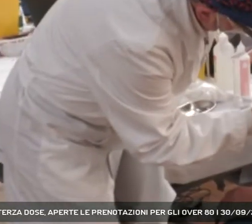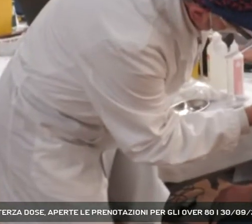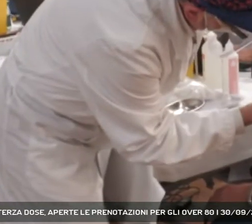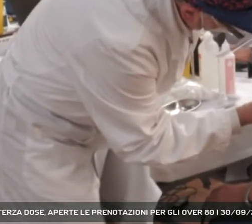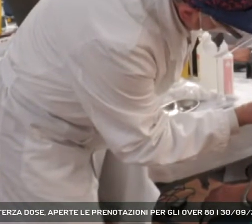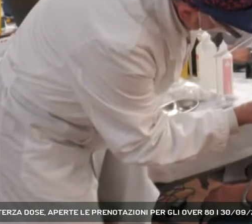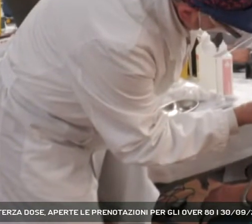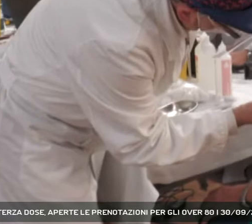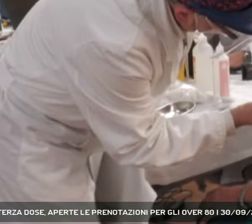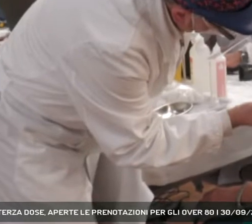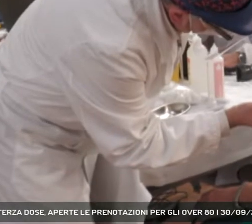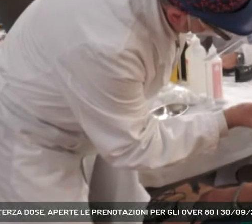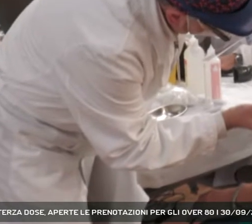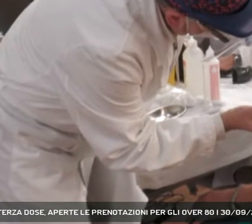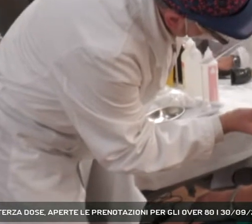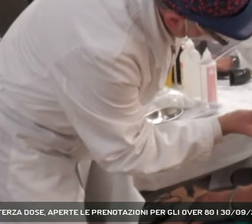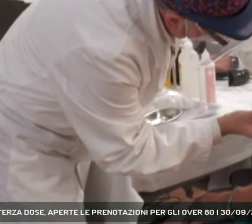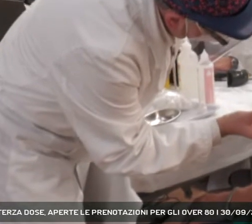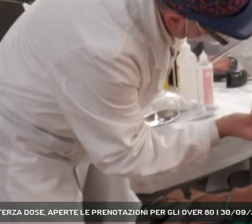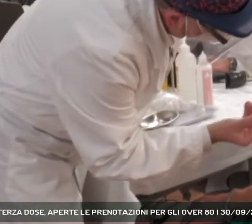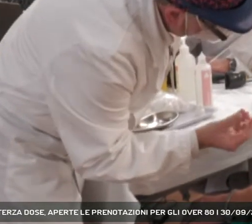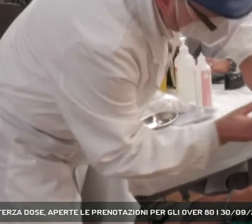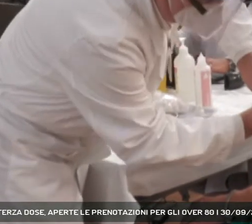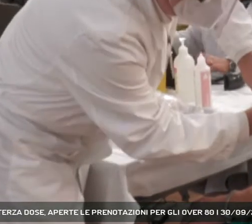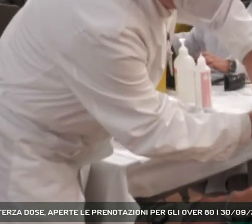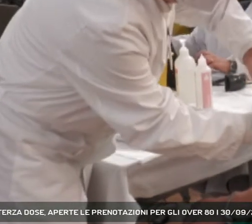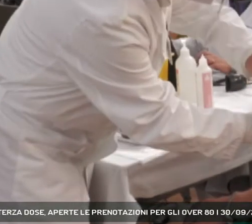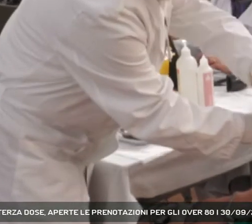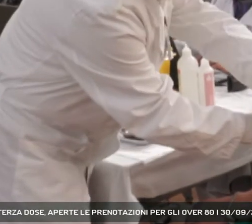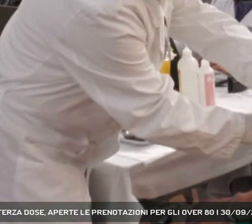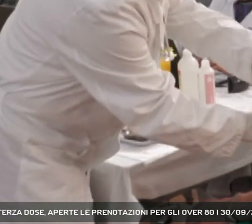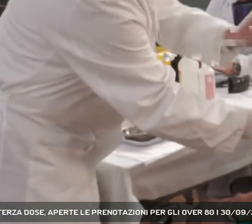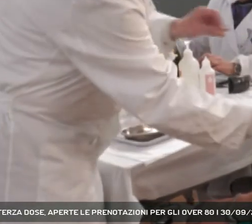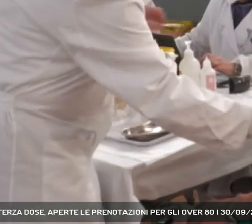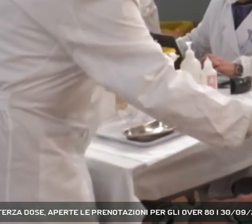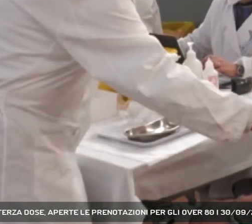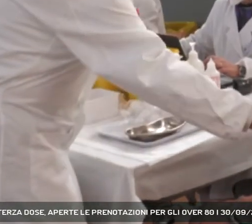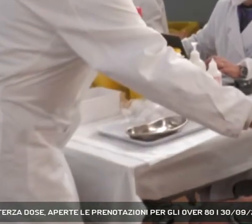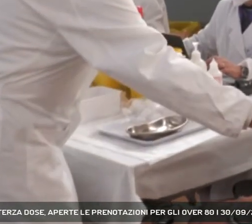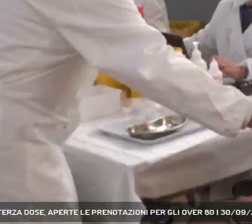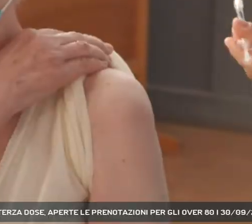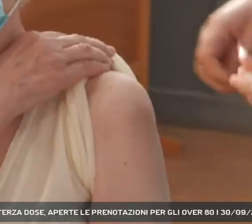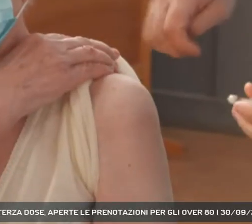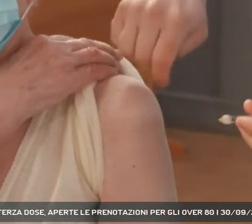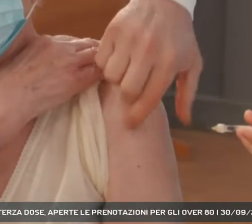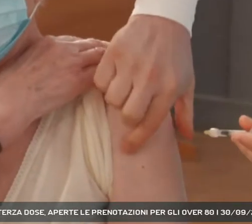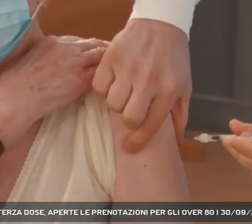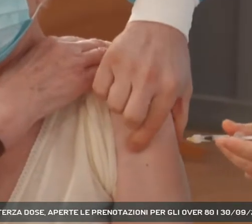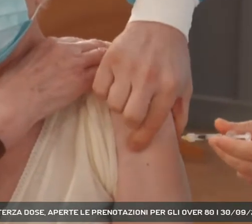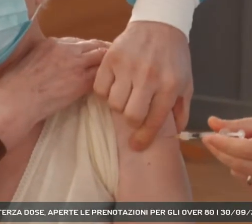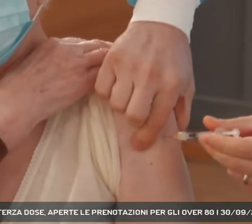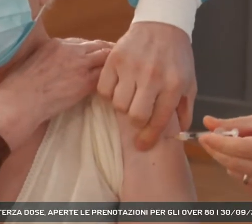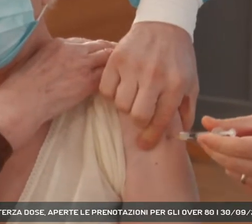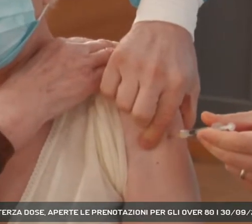categoria dei fragili, degli anziani, delle case di riposo e dei sanitari, la Regione Veneto ora apre le terze dosi anche agli over 80